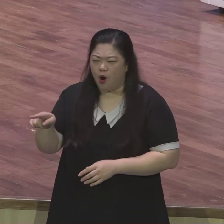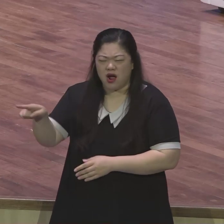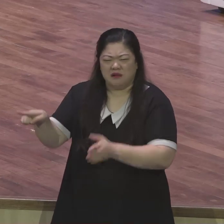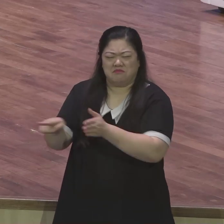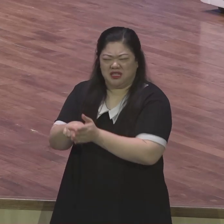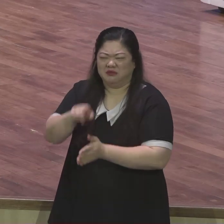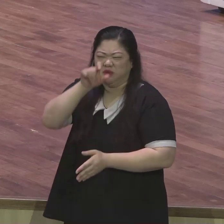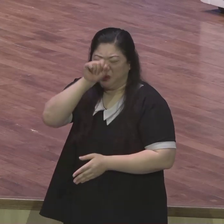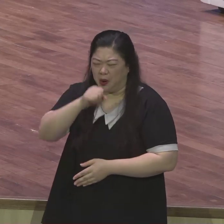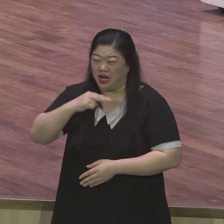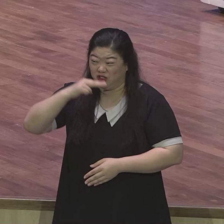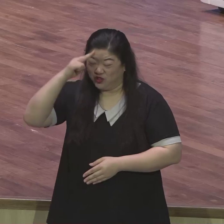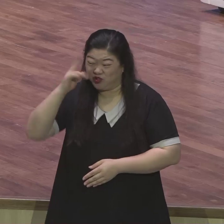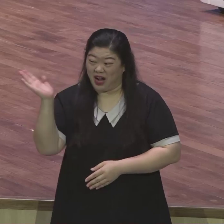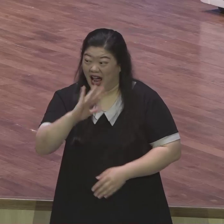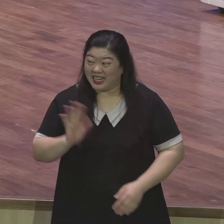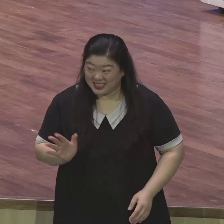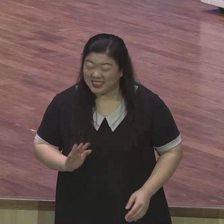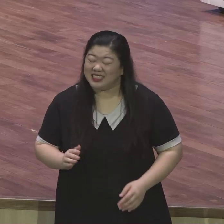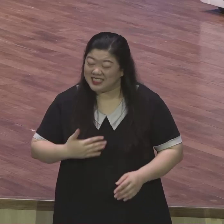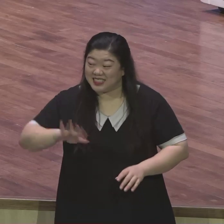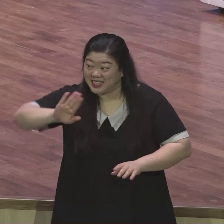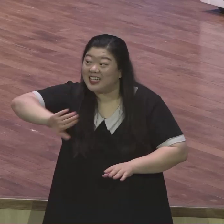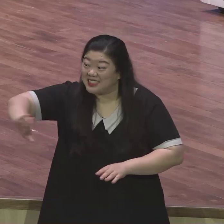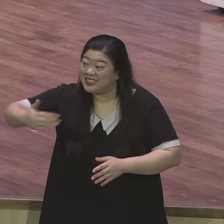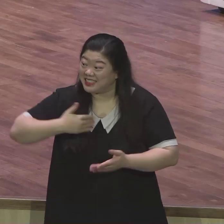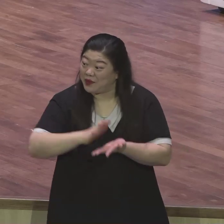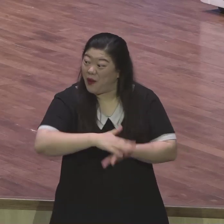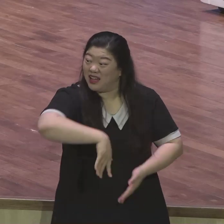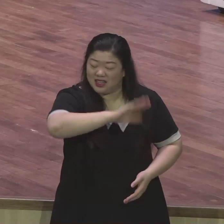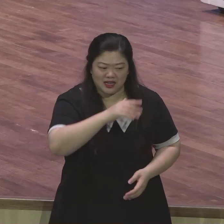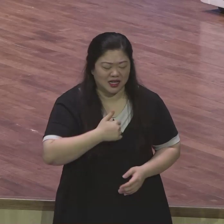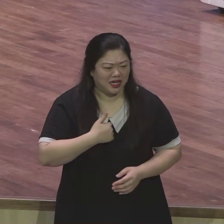이런데 안 가지 이런 거 관심 없지 관심은 조금 있었는데 관심 없지